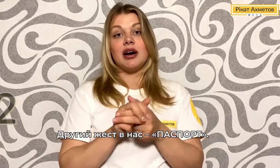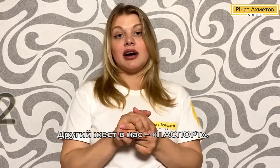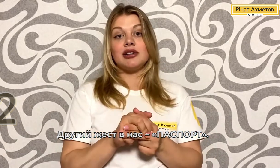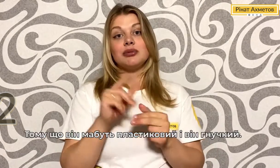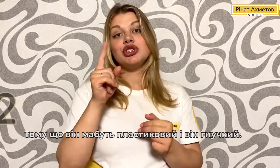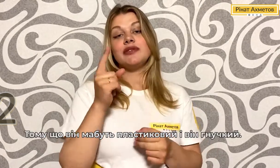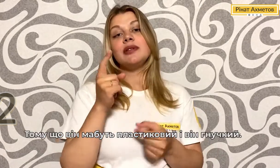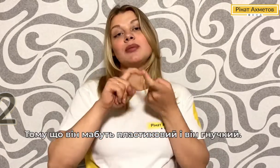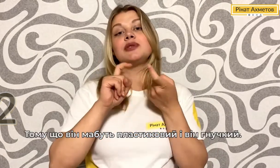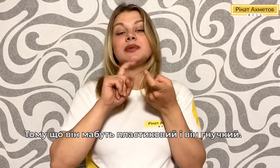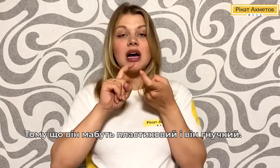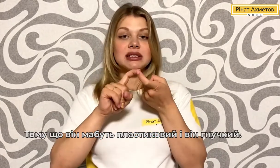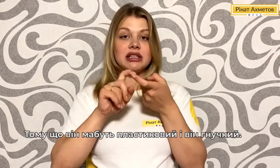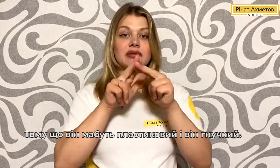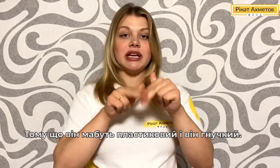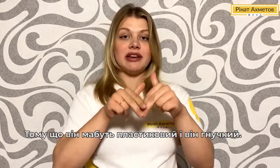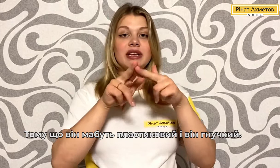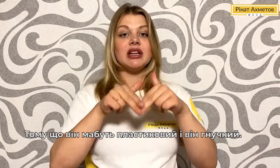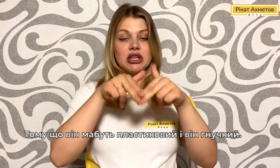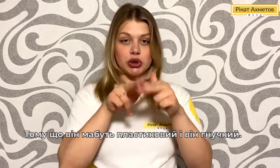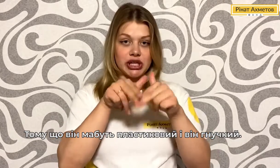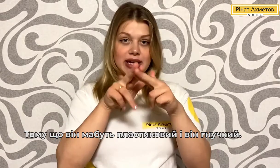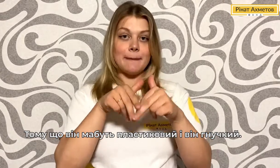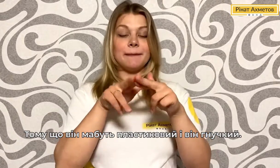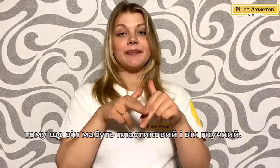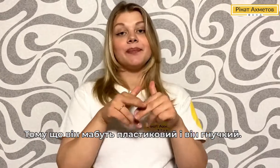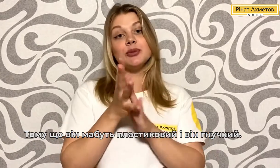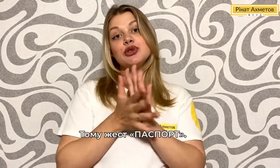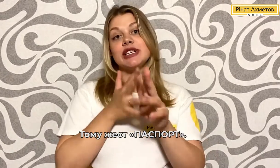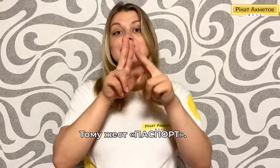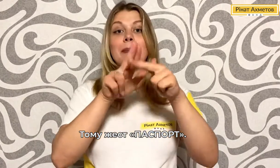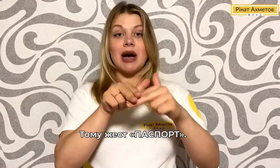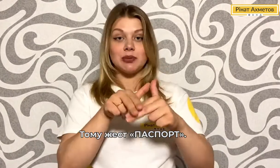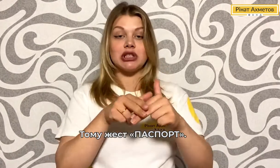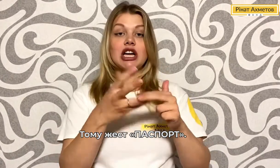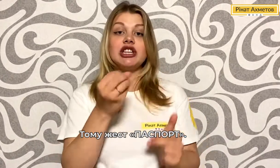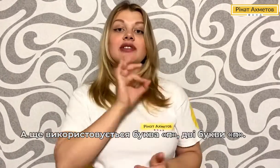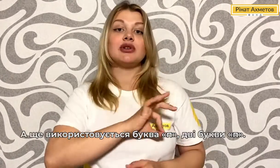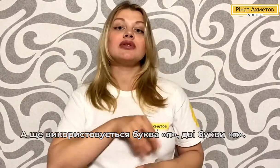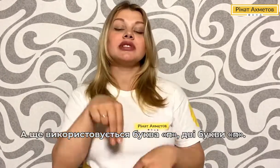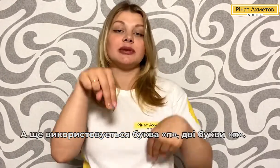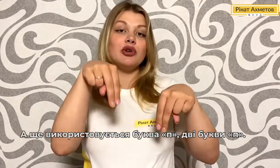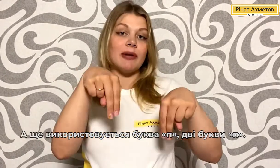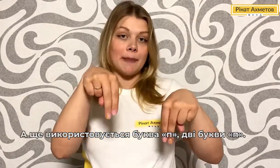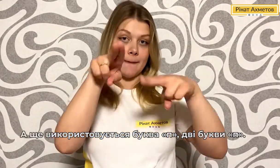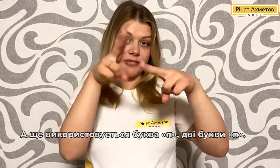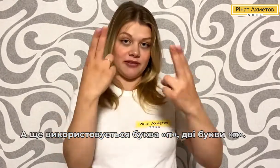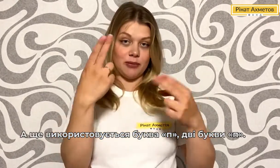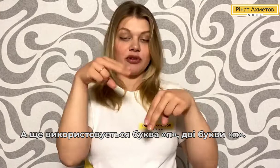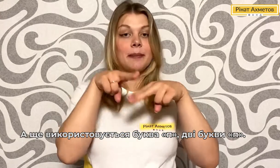Тому що він, мабуть, пластиковий, і він гнучкий. Тому жест – паспорт. А ще використовується буква П. Дві букви